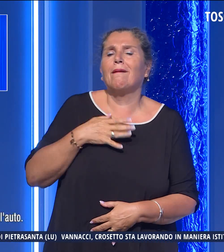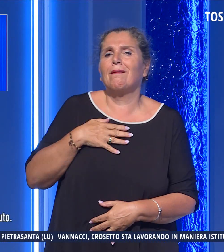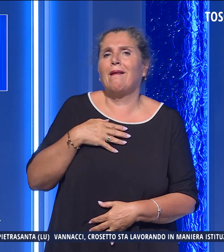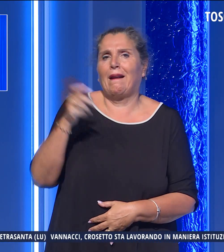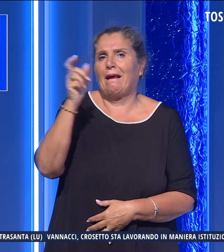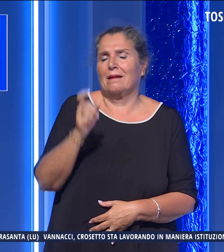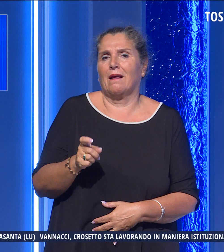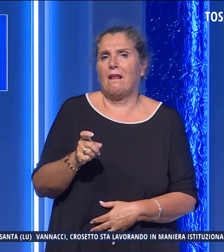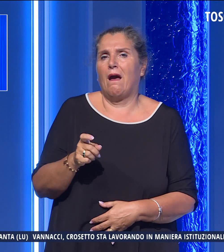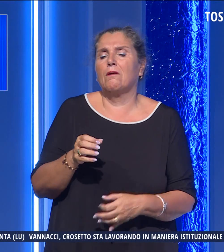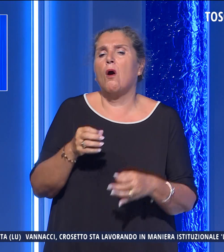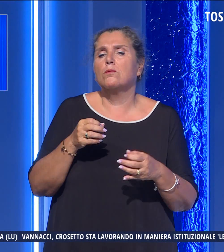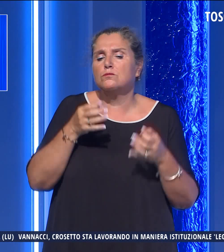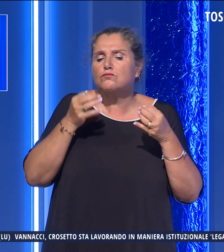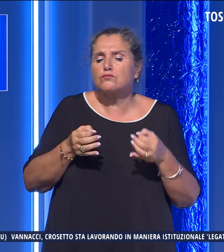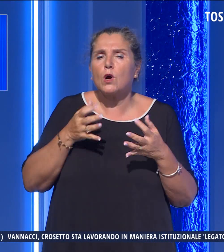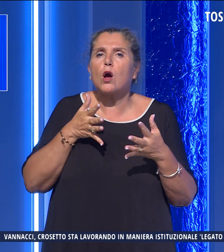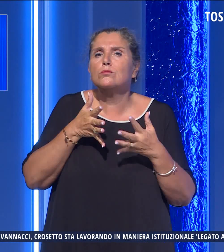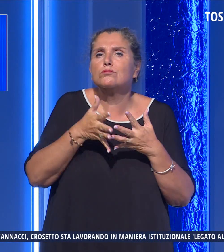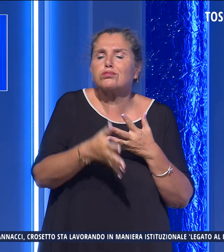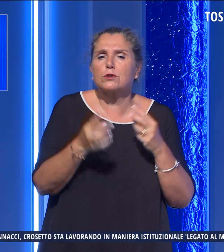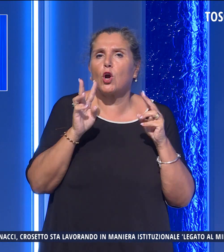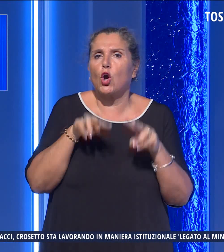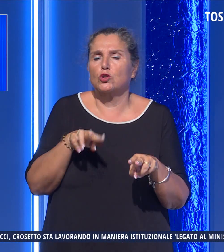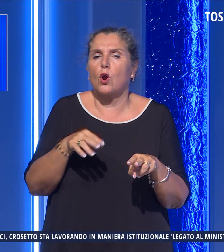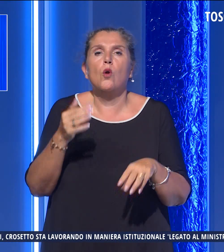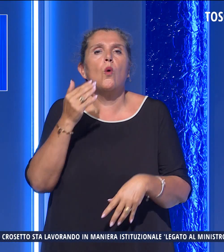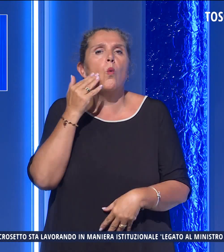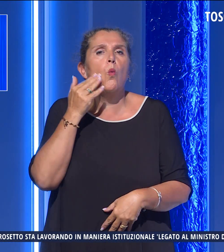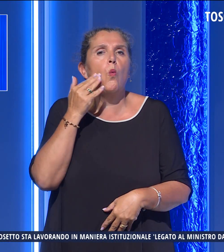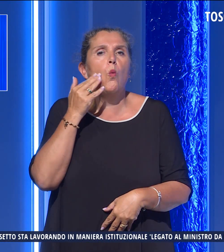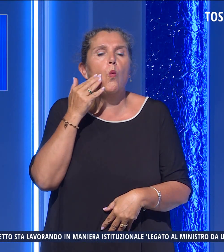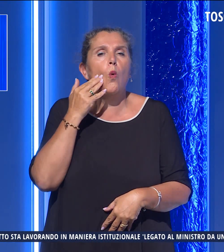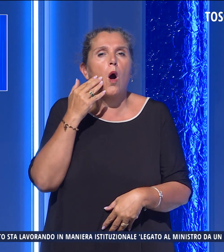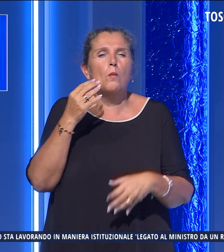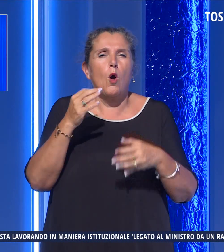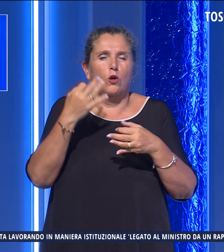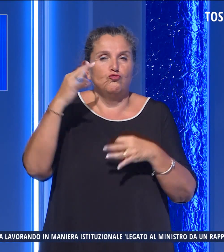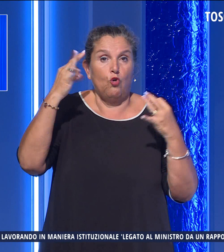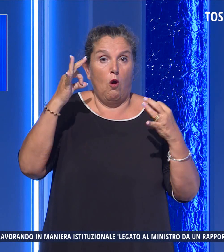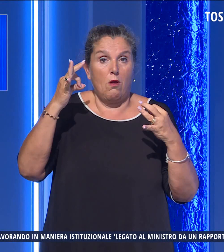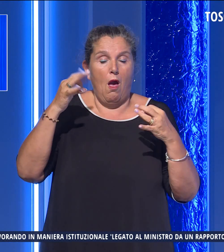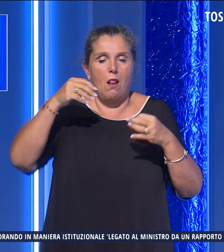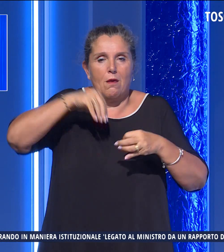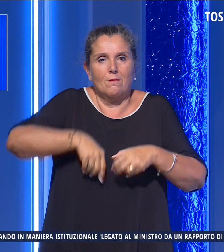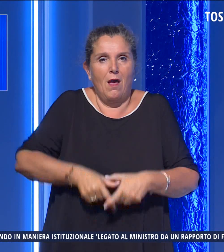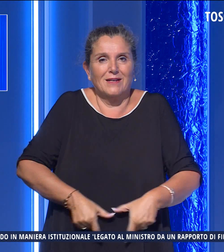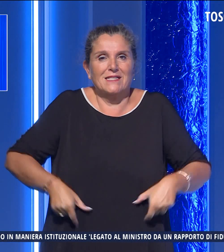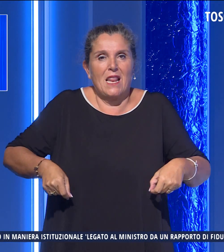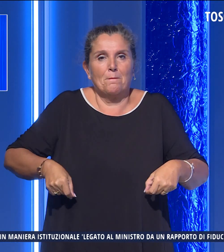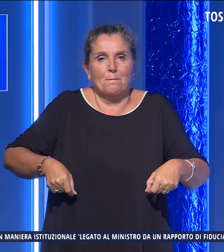e hanno deciso di approfondire il controllo. L'uomo viaggiava con i gioielli nascosti negli slip